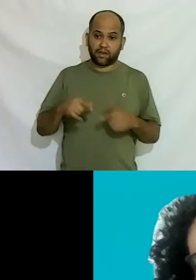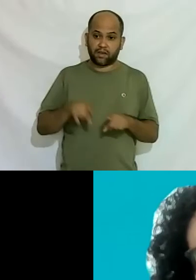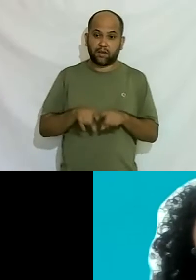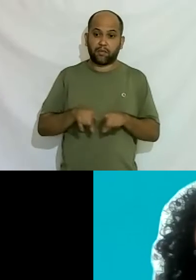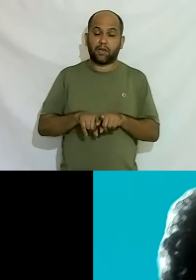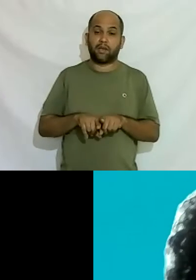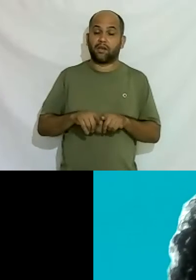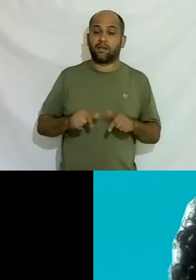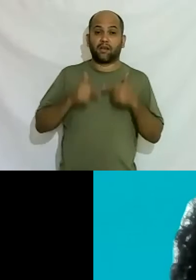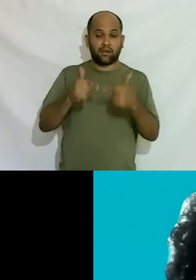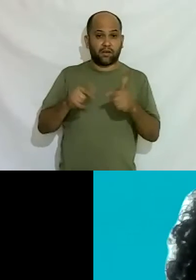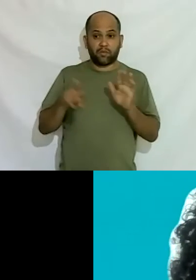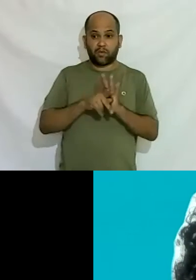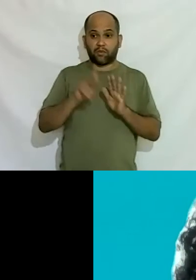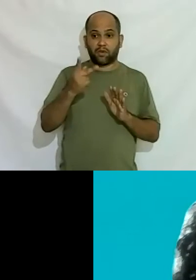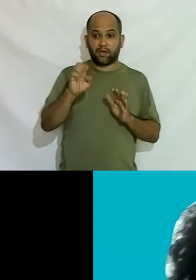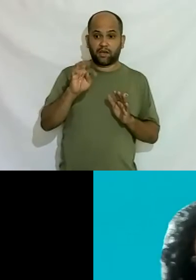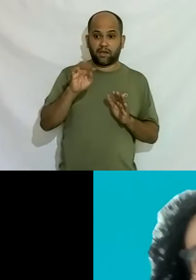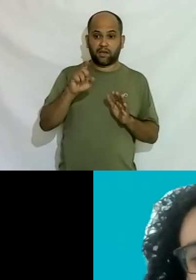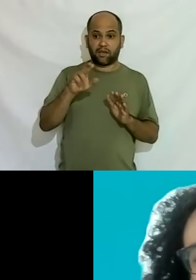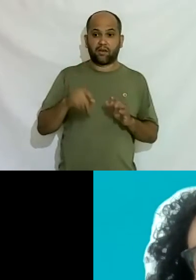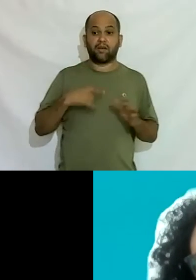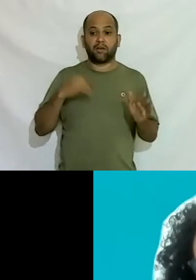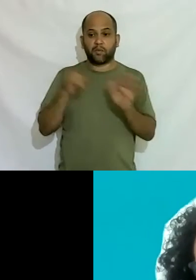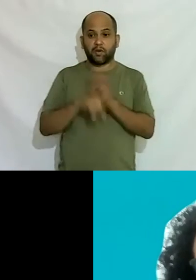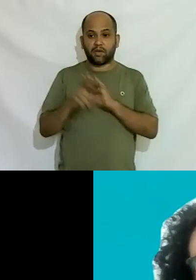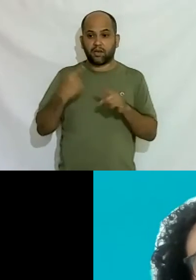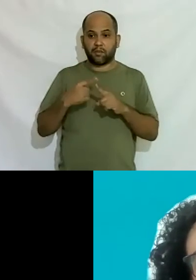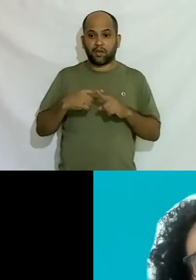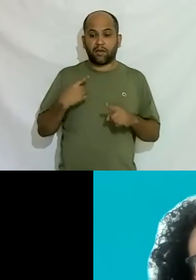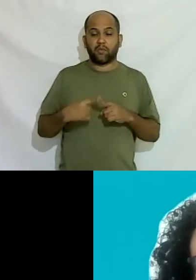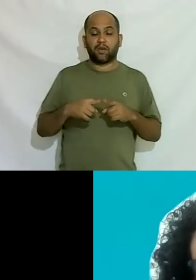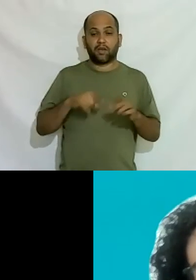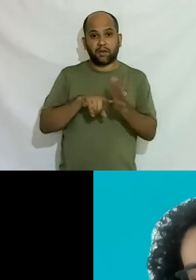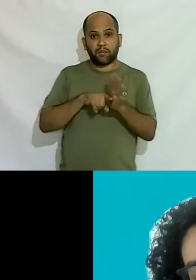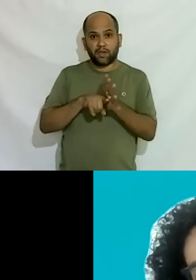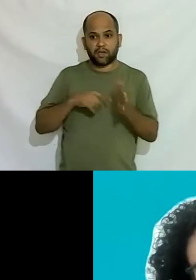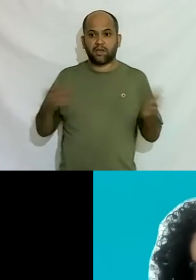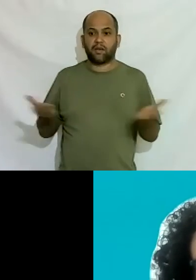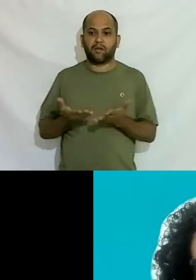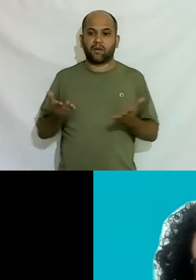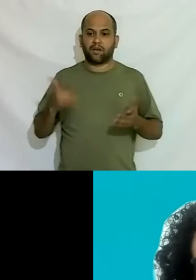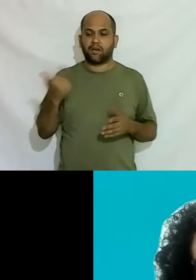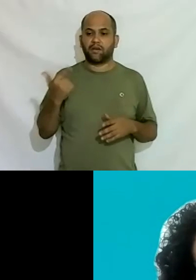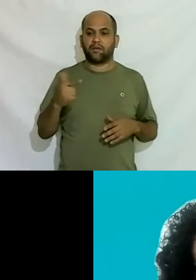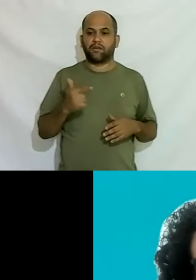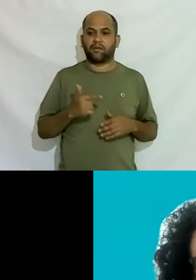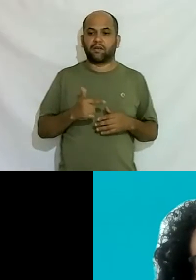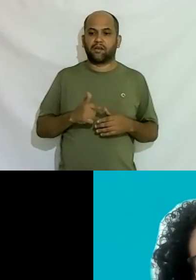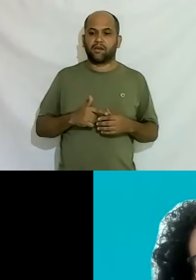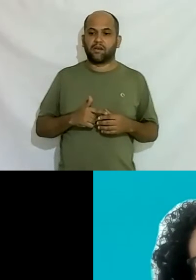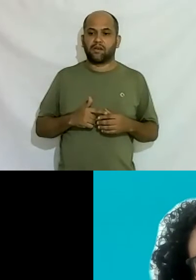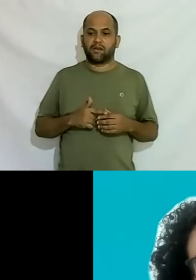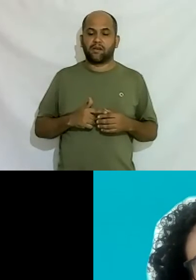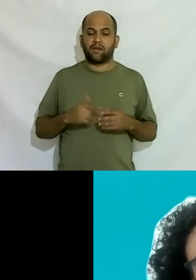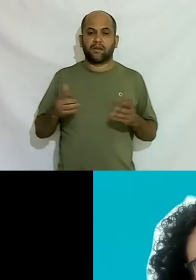era isso que eu ia perguntar né que as pesquisas ultimamente não estão tendo o devido